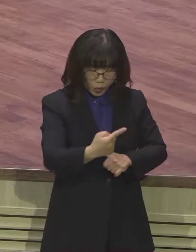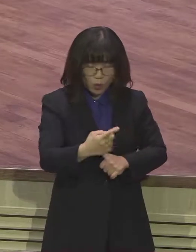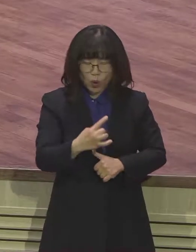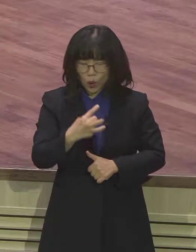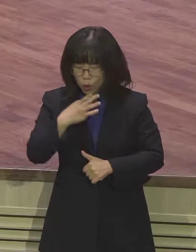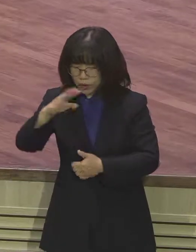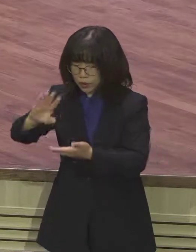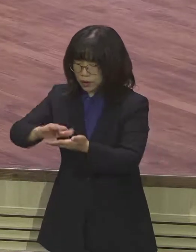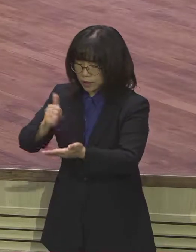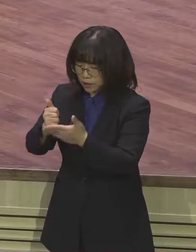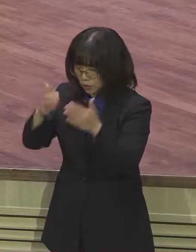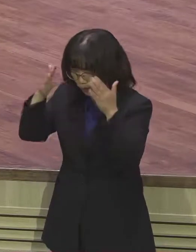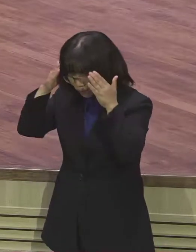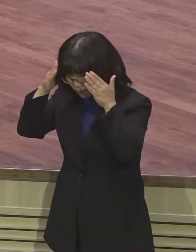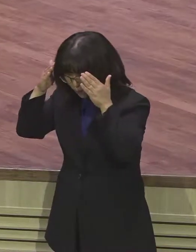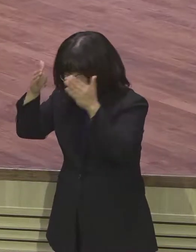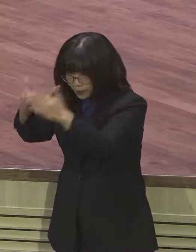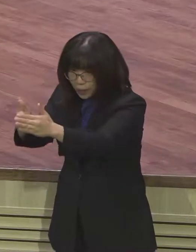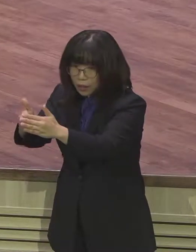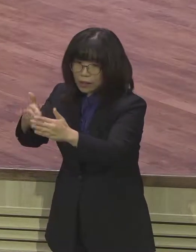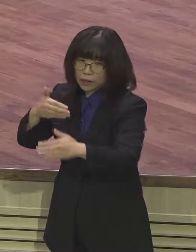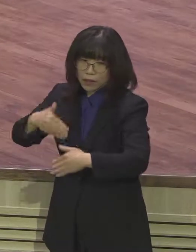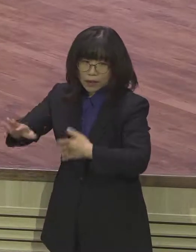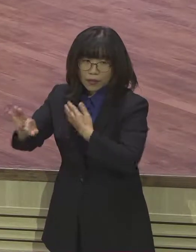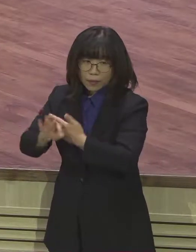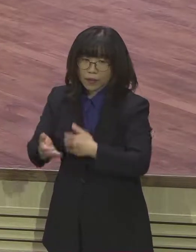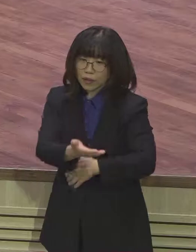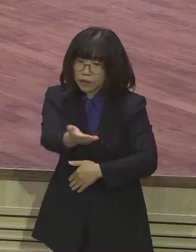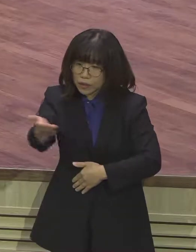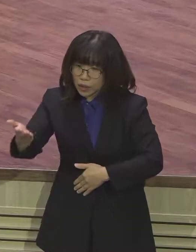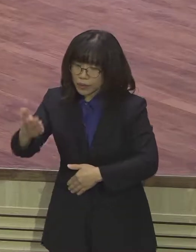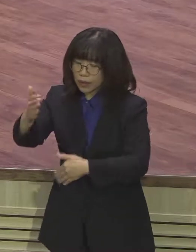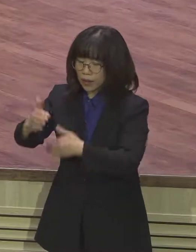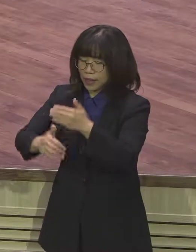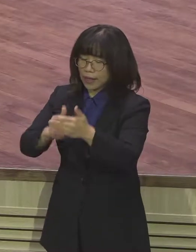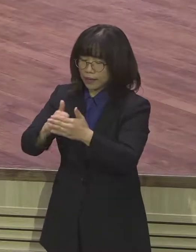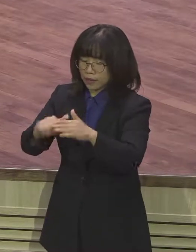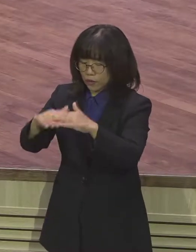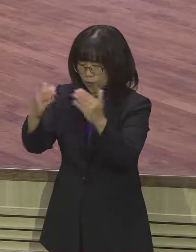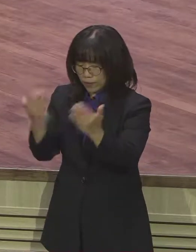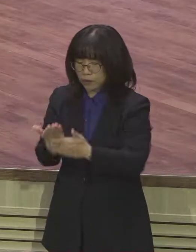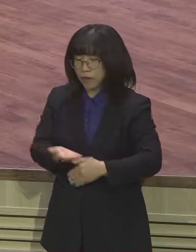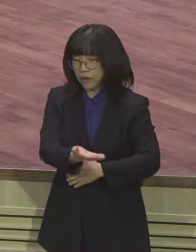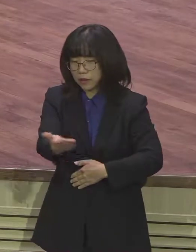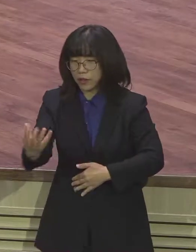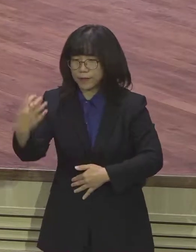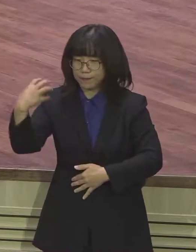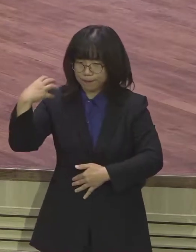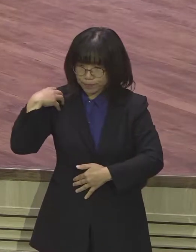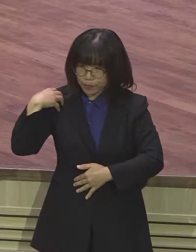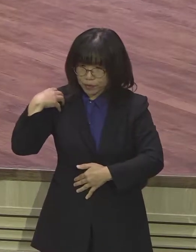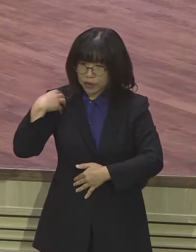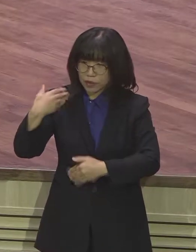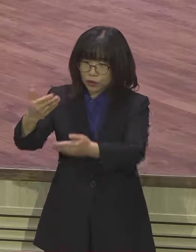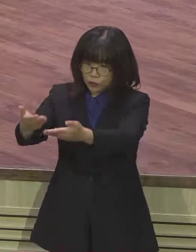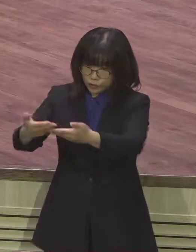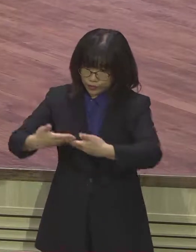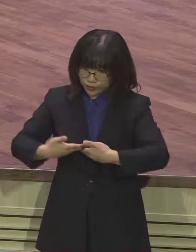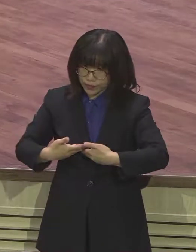말씀에 방향 맞춰있다면 하나님께서 여러분들의 인생을 무너지지 않는 반석같은 인생으로 만들어 가실 줄 믿습니다.